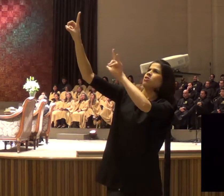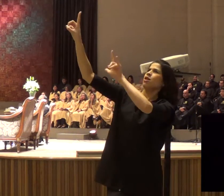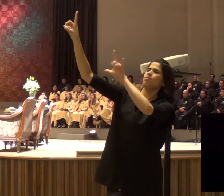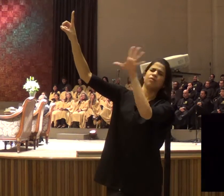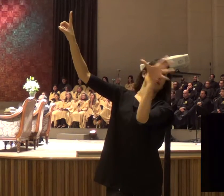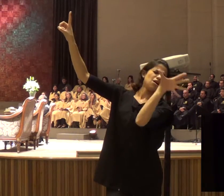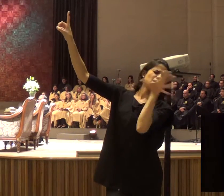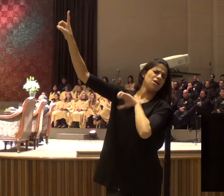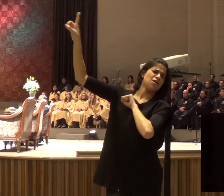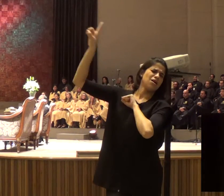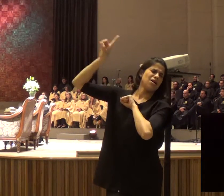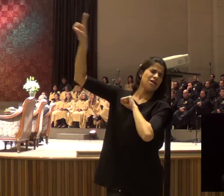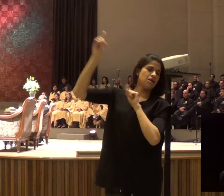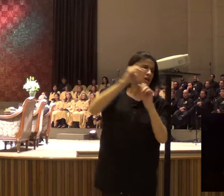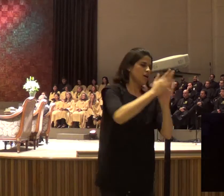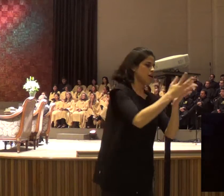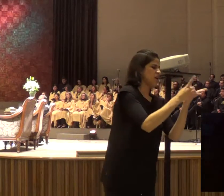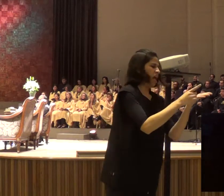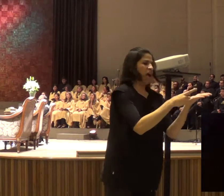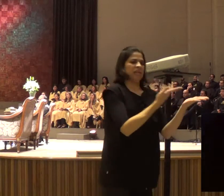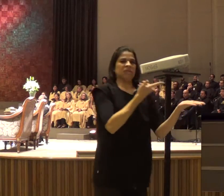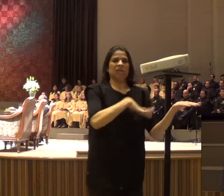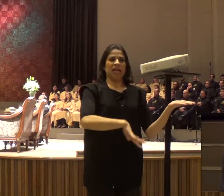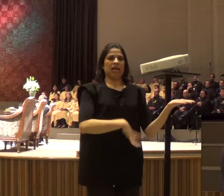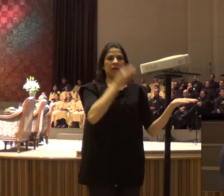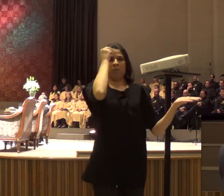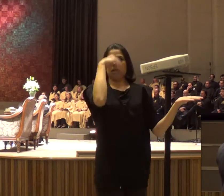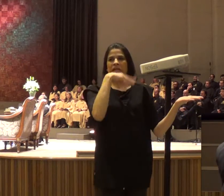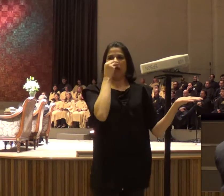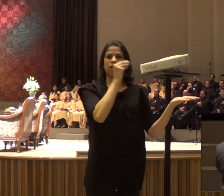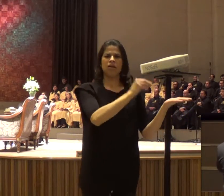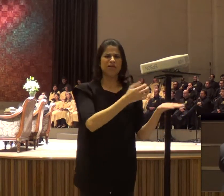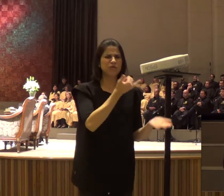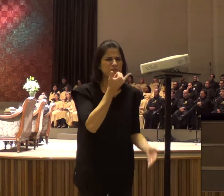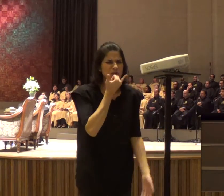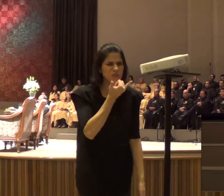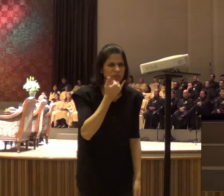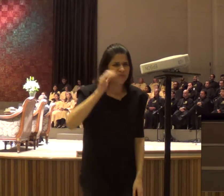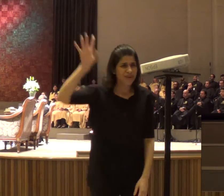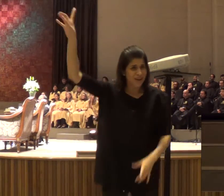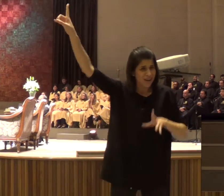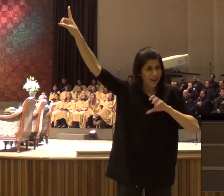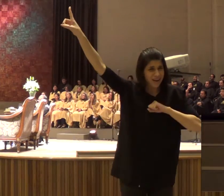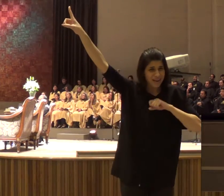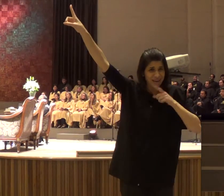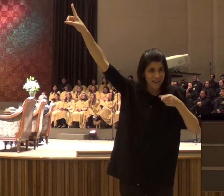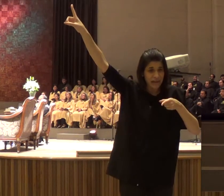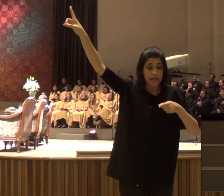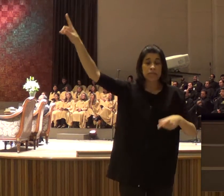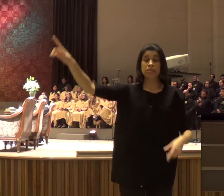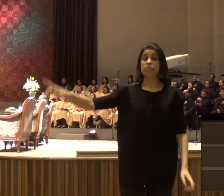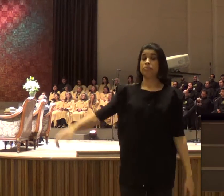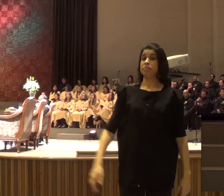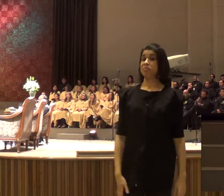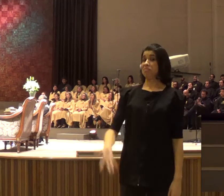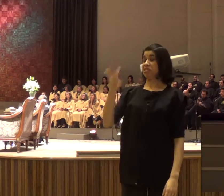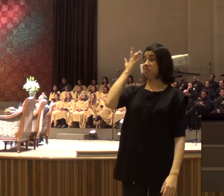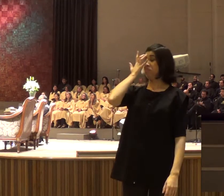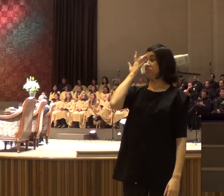colocando, para a gente, então, primeira maneira, como o Espírito Santo, fala, é o nosso coração, segunda maneira, é um teste,